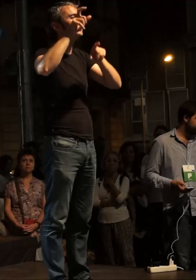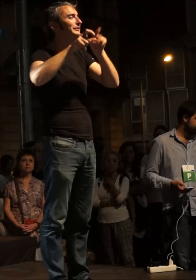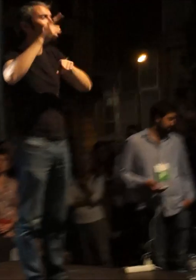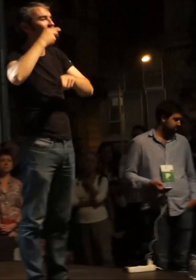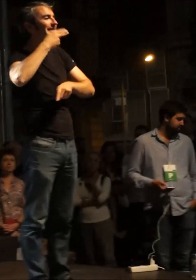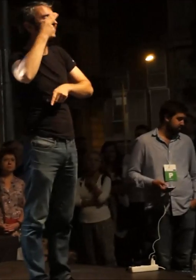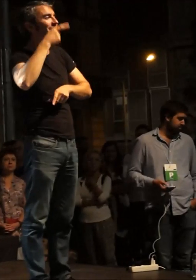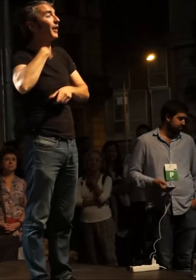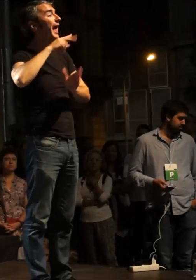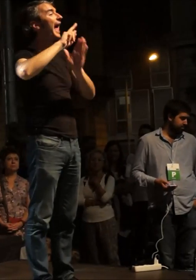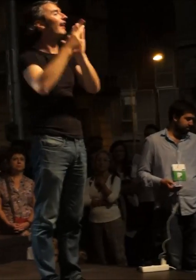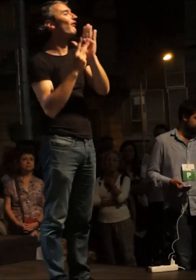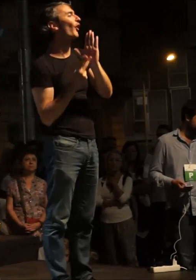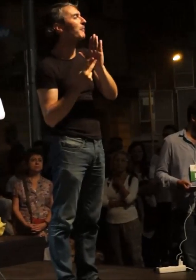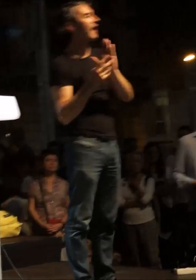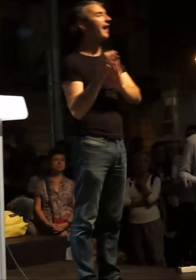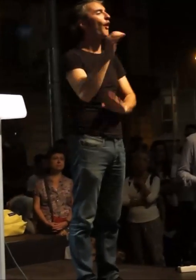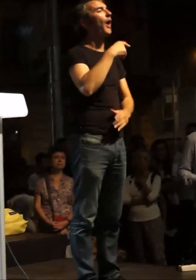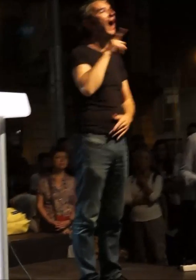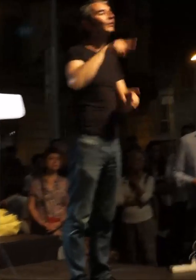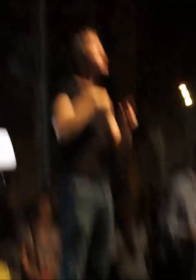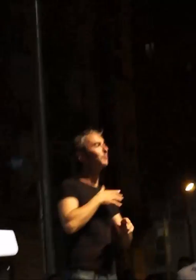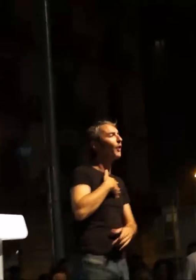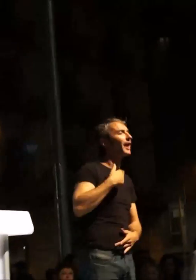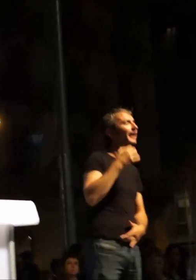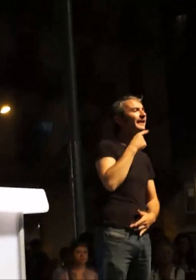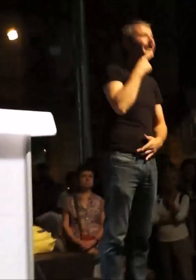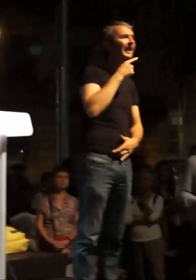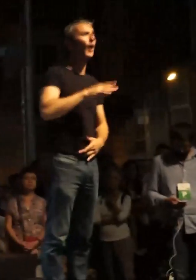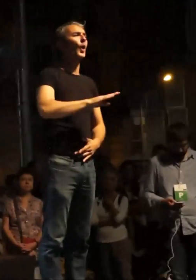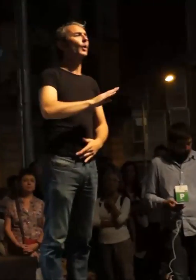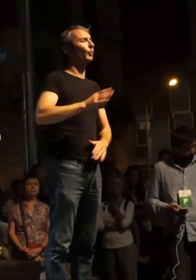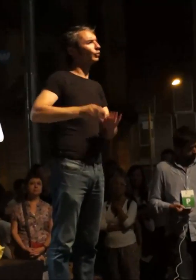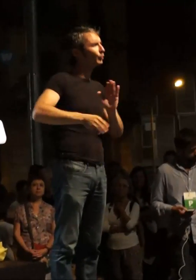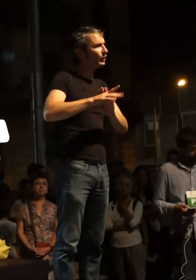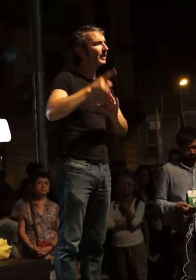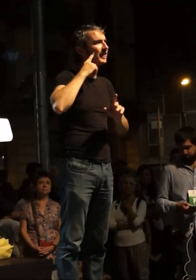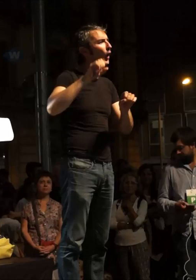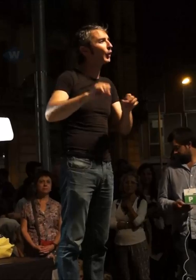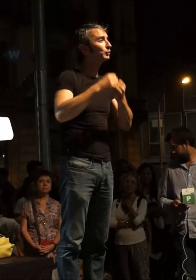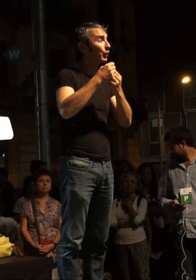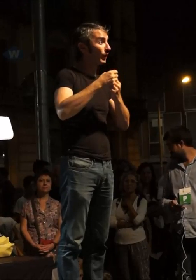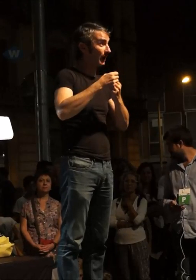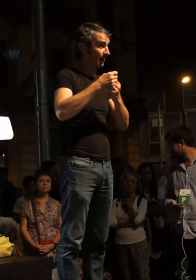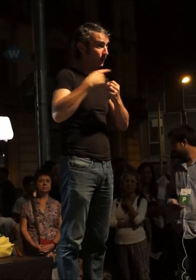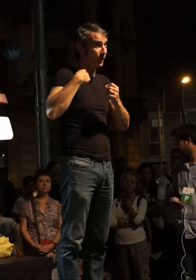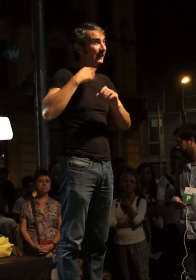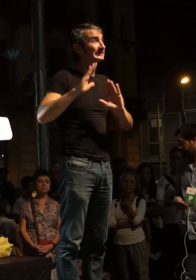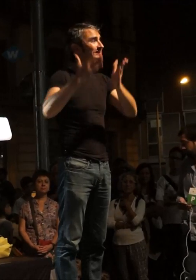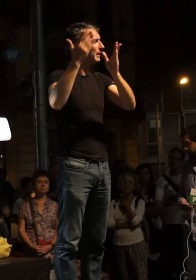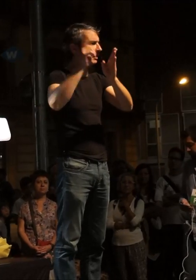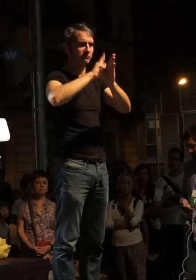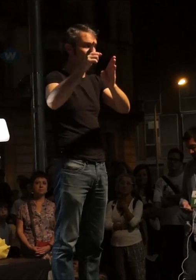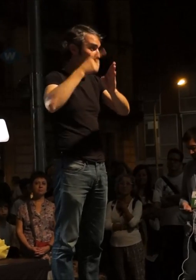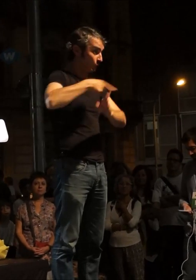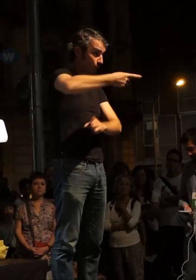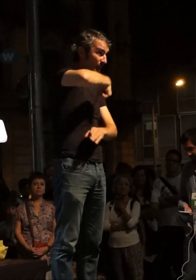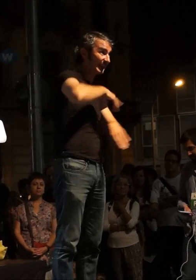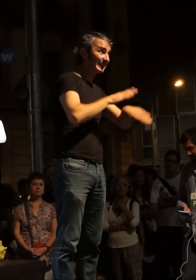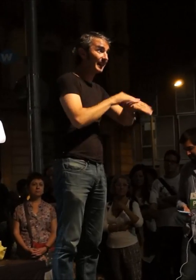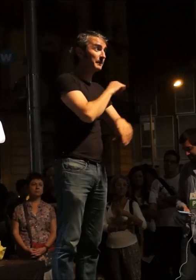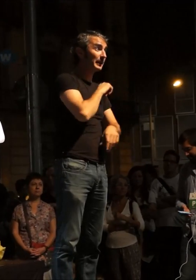la reforma i aquells que necessitem per sobreviure la ruptura, en aquesta pugna d'interessos l'esquerra independentista